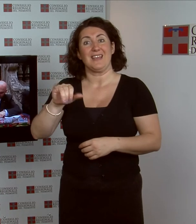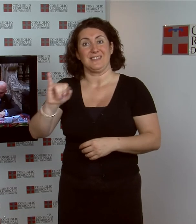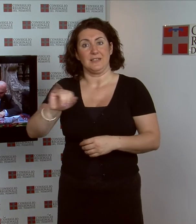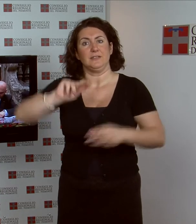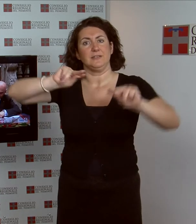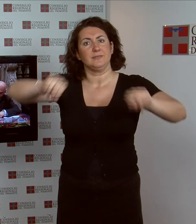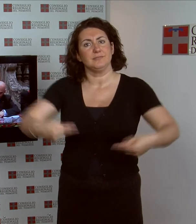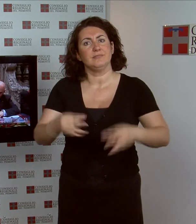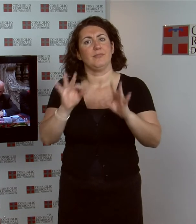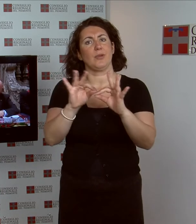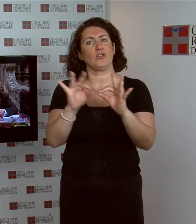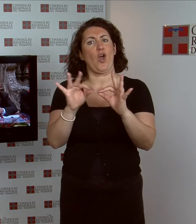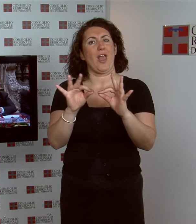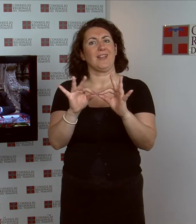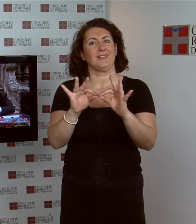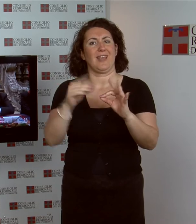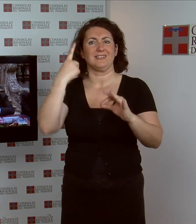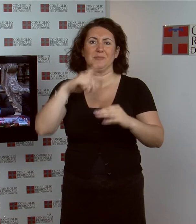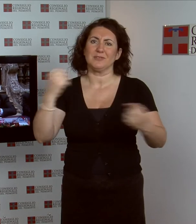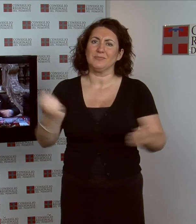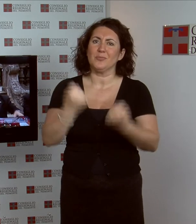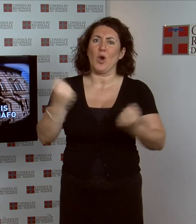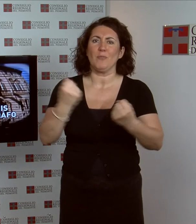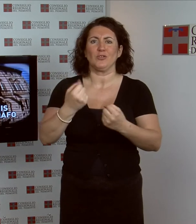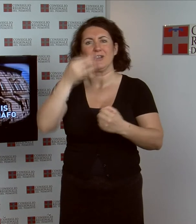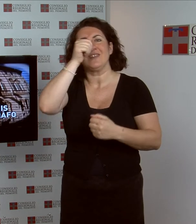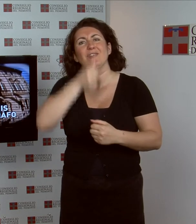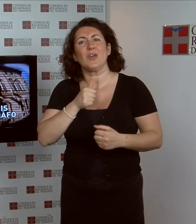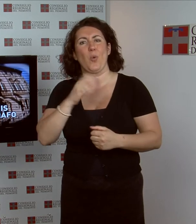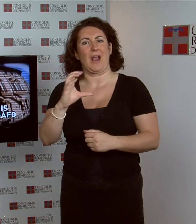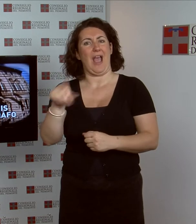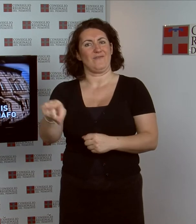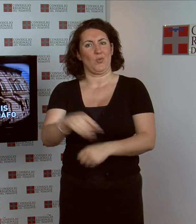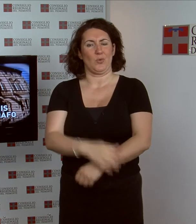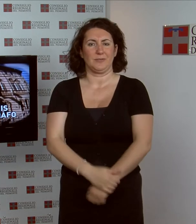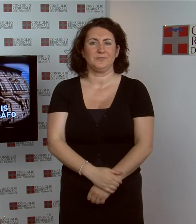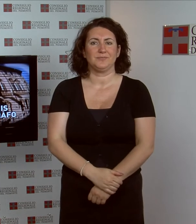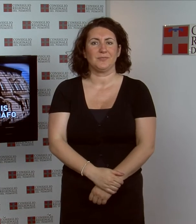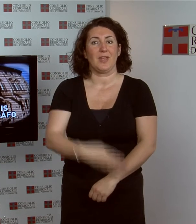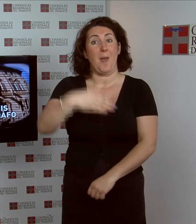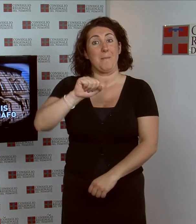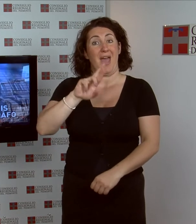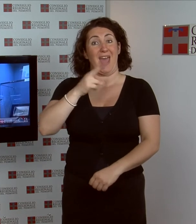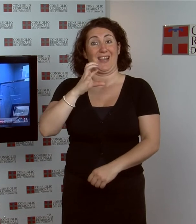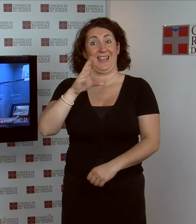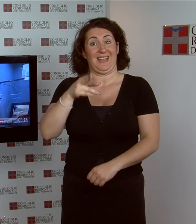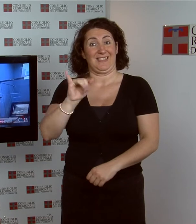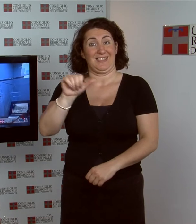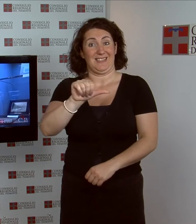'intesa per promuovere e valorizzare la figura di Cavour. Vittorio Marchis, torinese, fotografo È dedicata a Vittorio